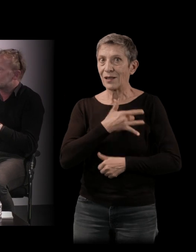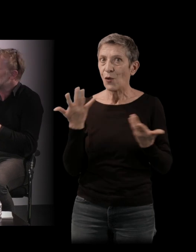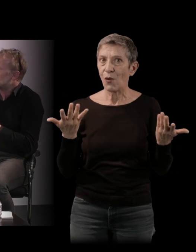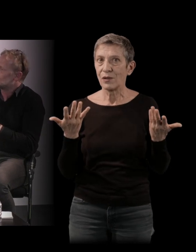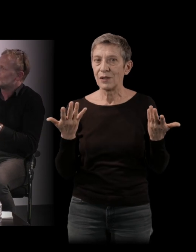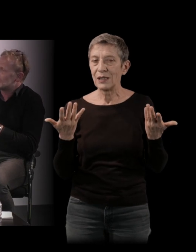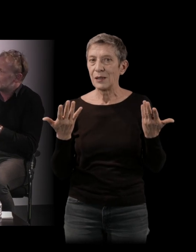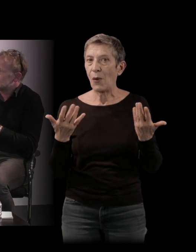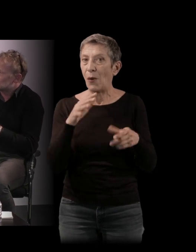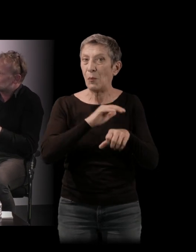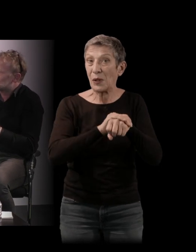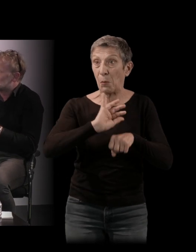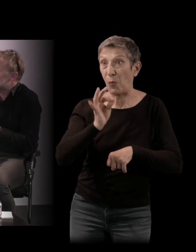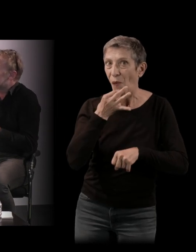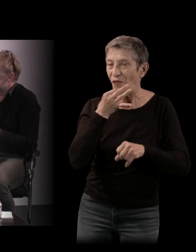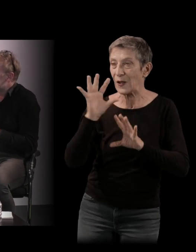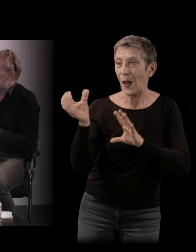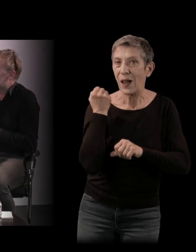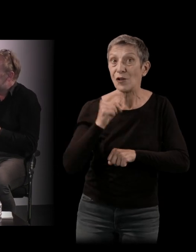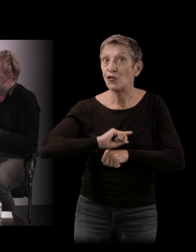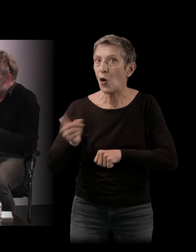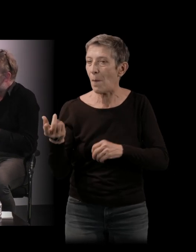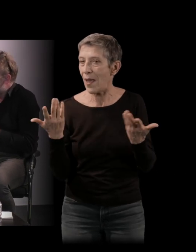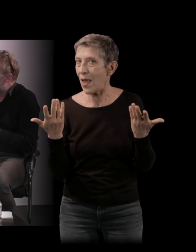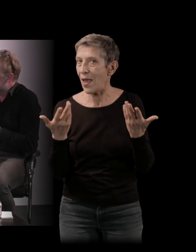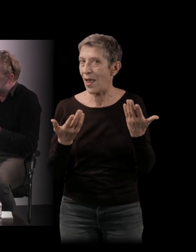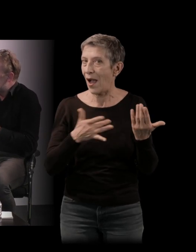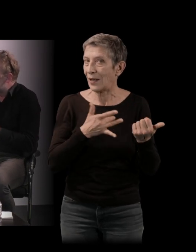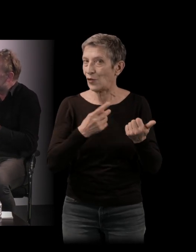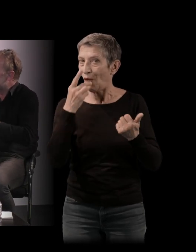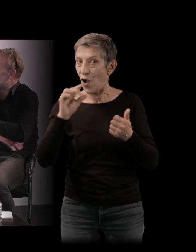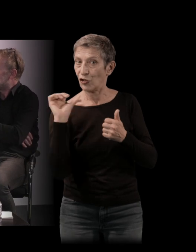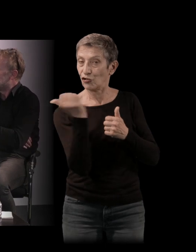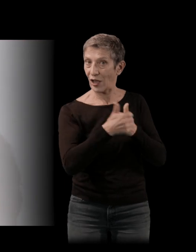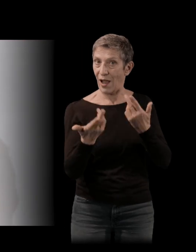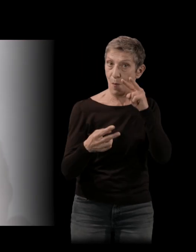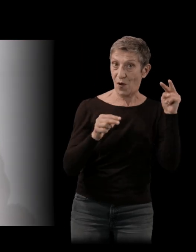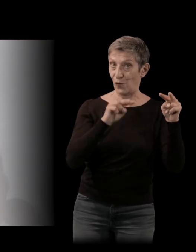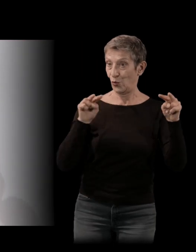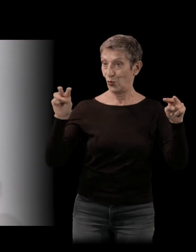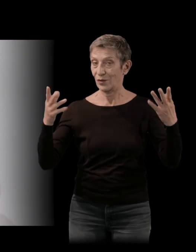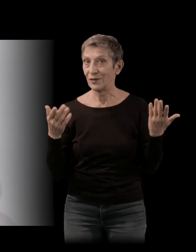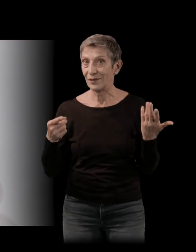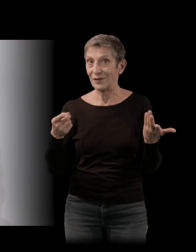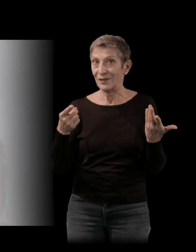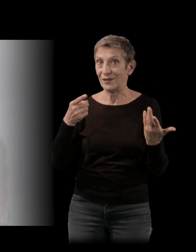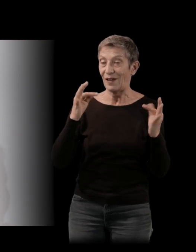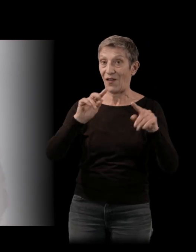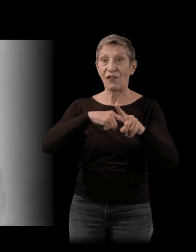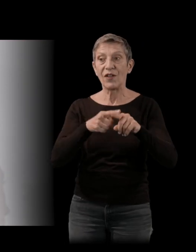mais dans la manière dont les uns et les autres se positionnent par rapport à ce film-là. Oui, exactement. On est en pleine guerre froide. Donc à